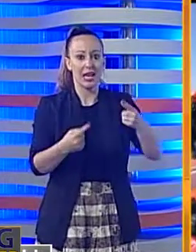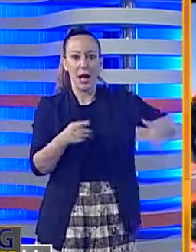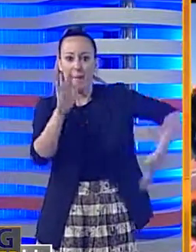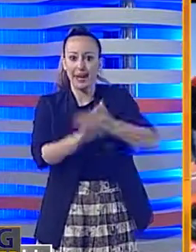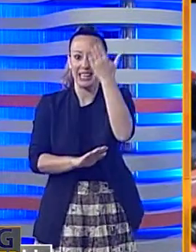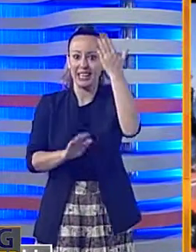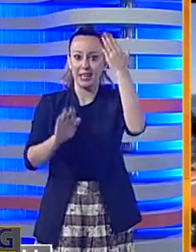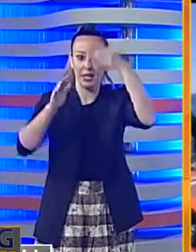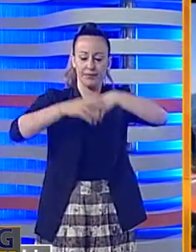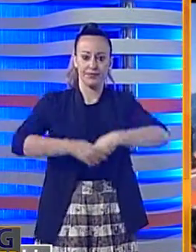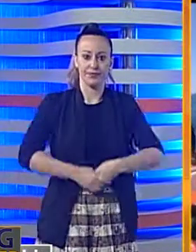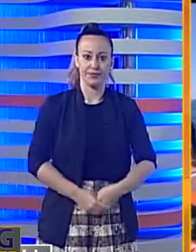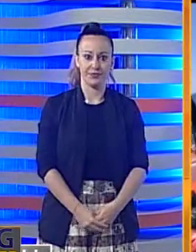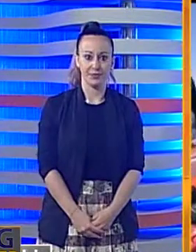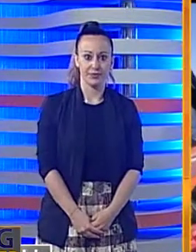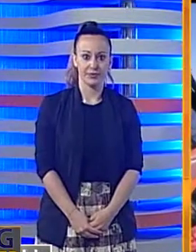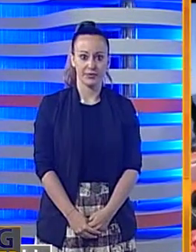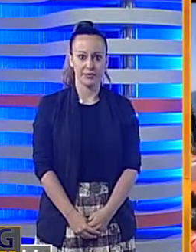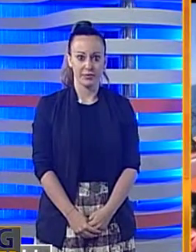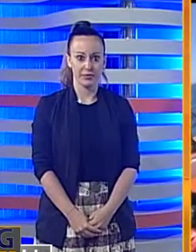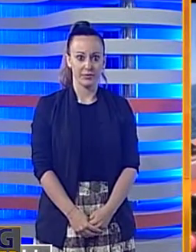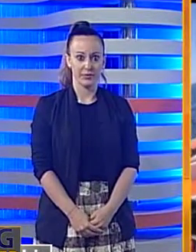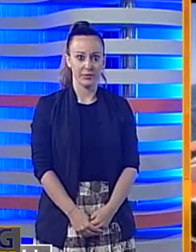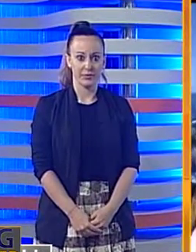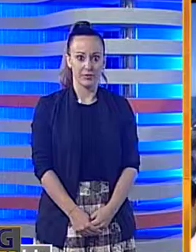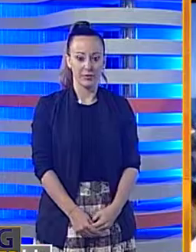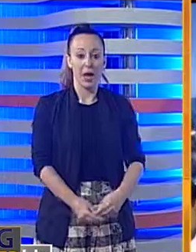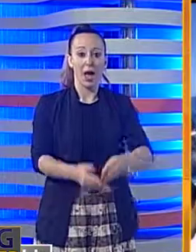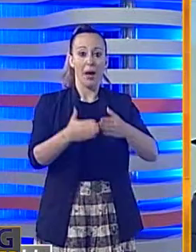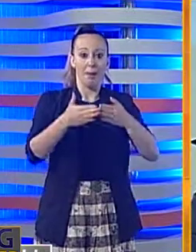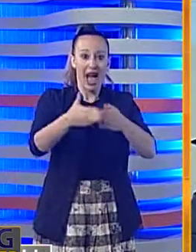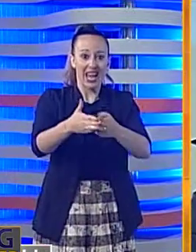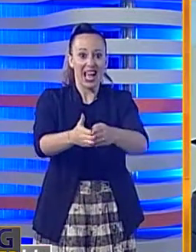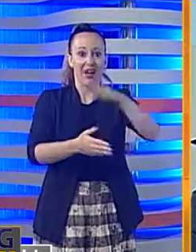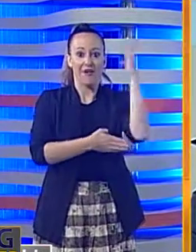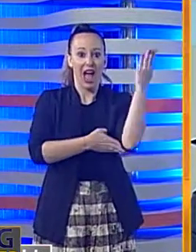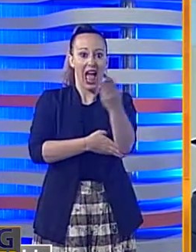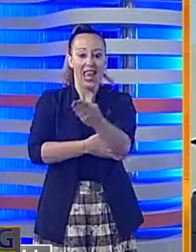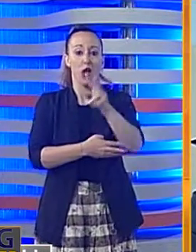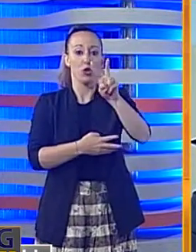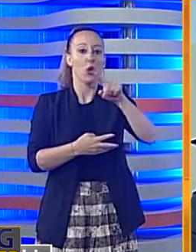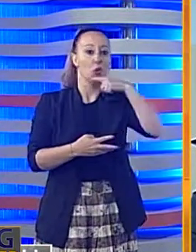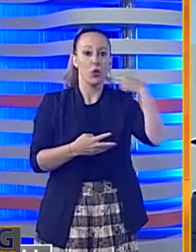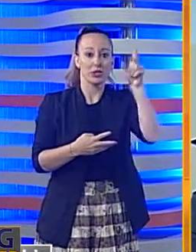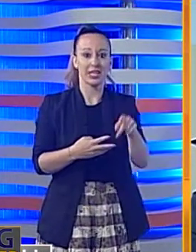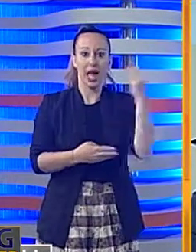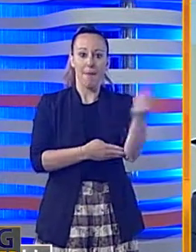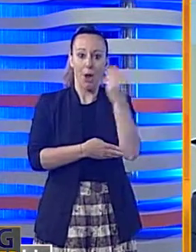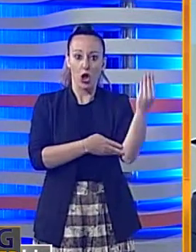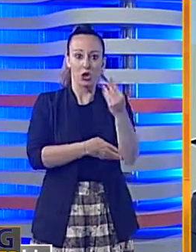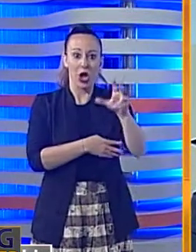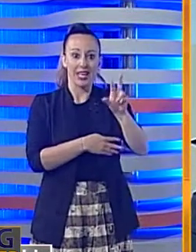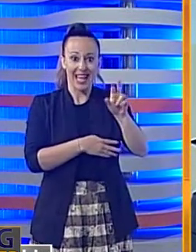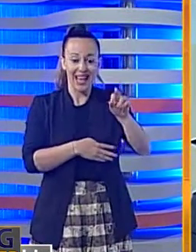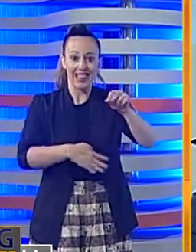e sevizie ai migranti che aspettavano di partire. È una barca a vela con due